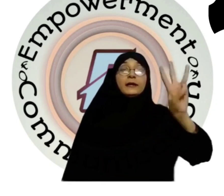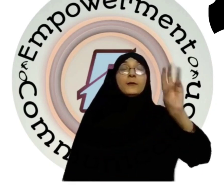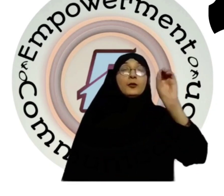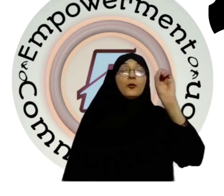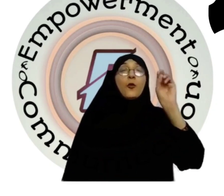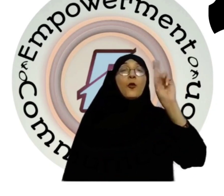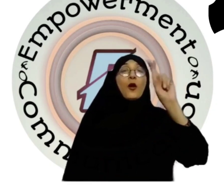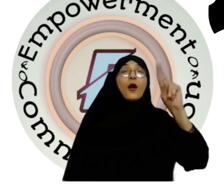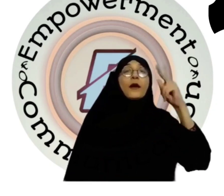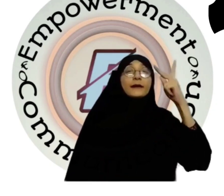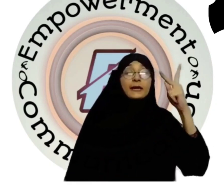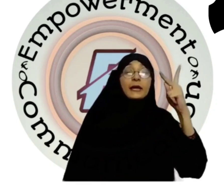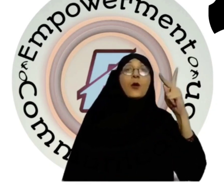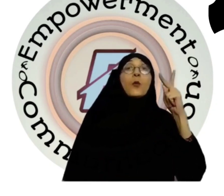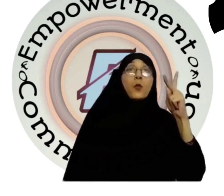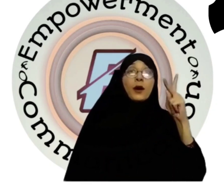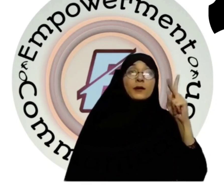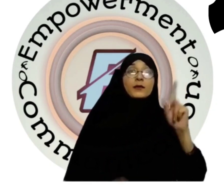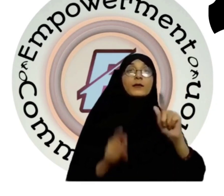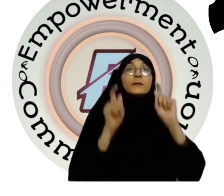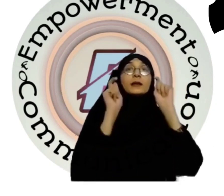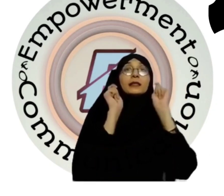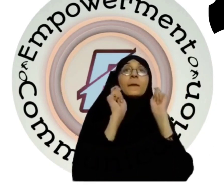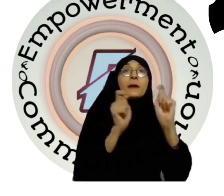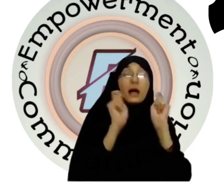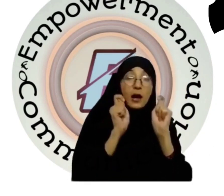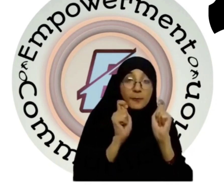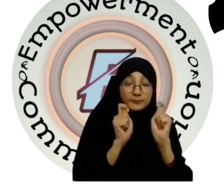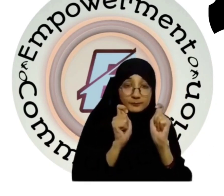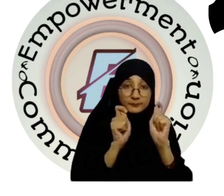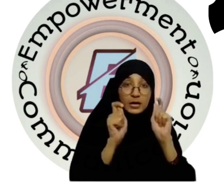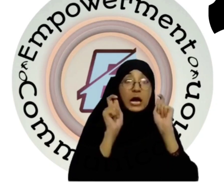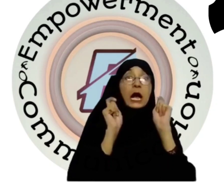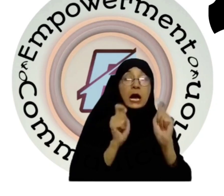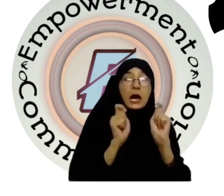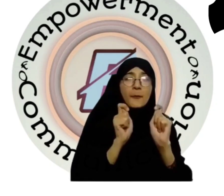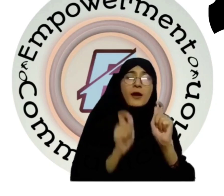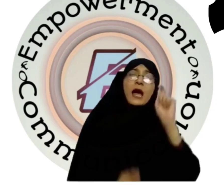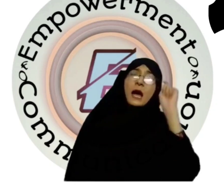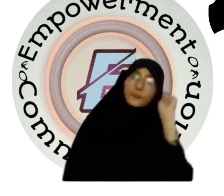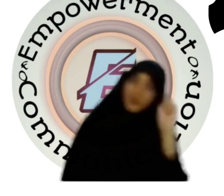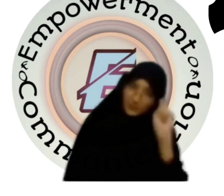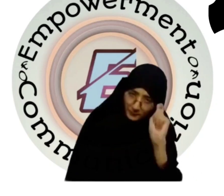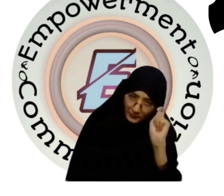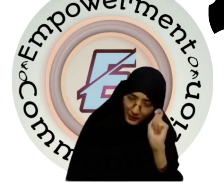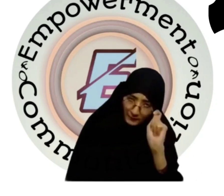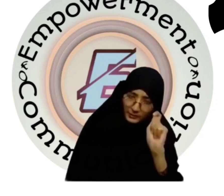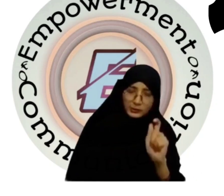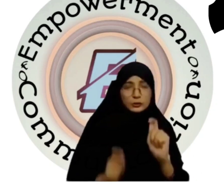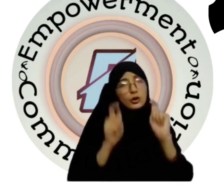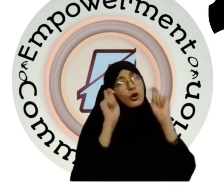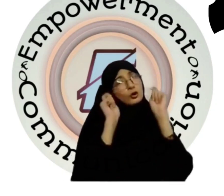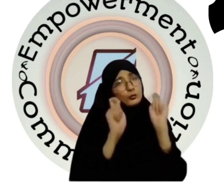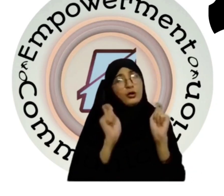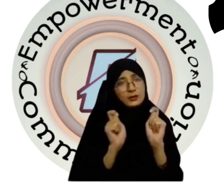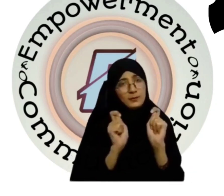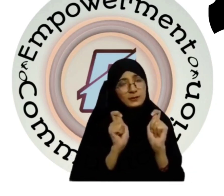WORK मतला काम काम आप सिंबर काम देखाएं और दुना सुबर